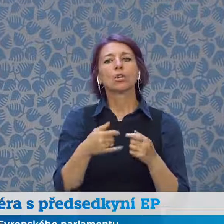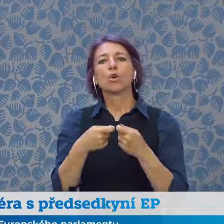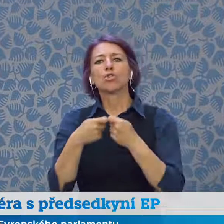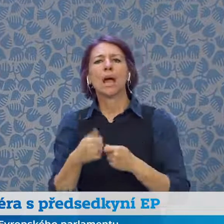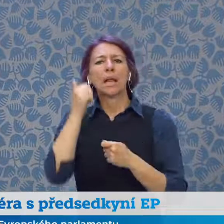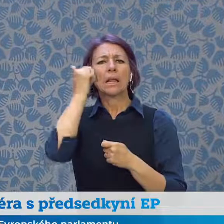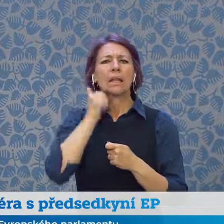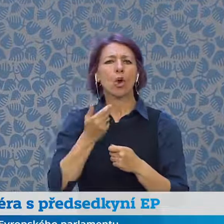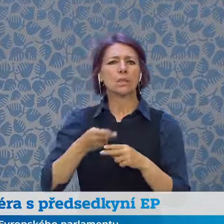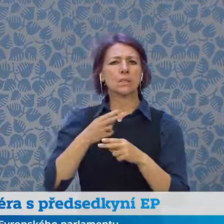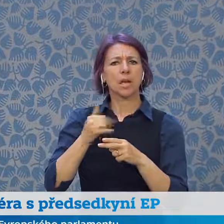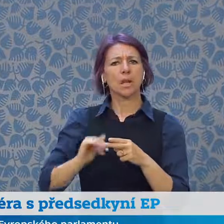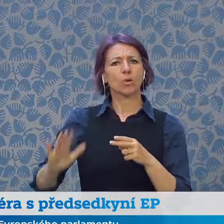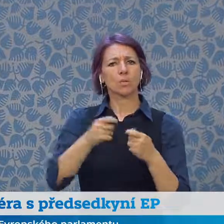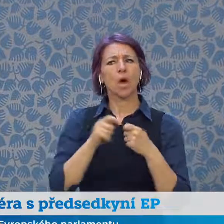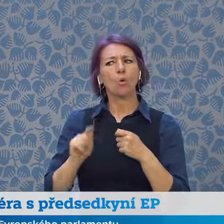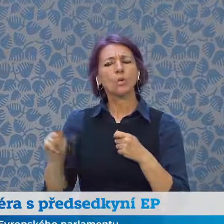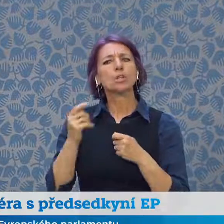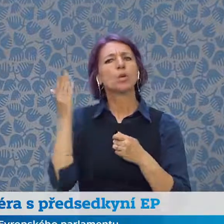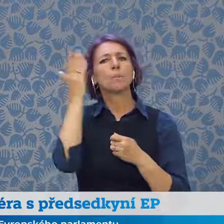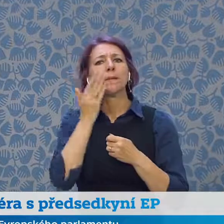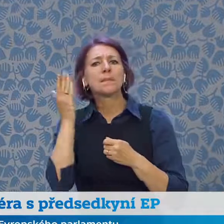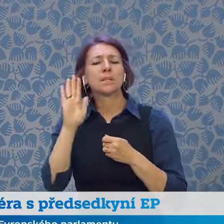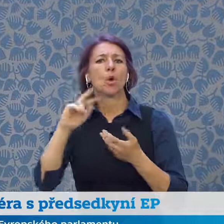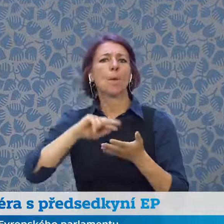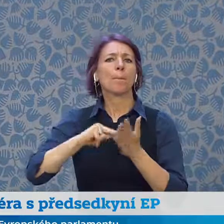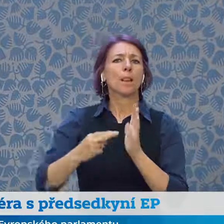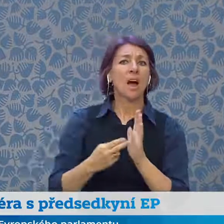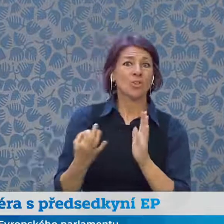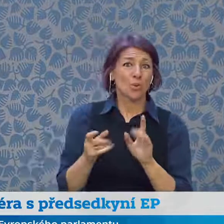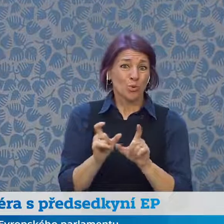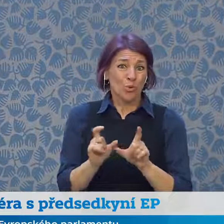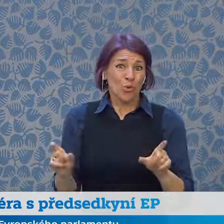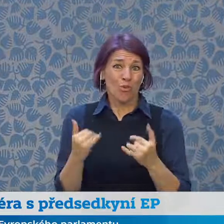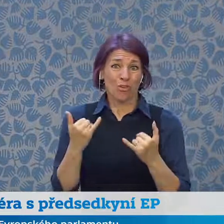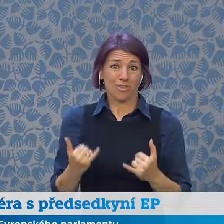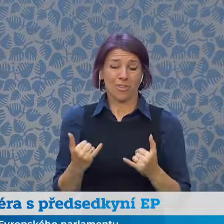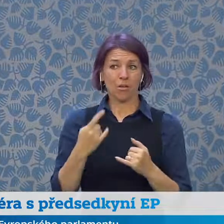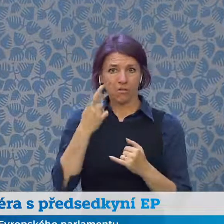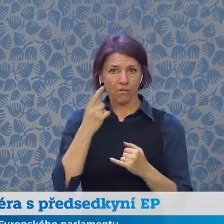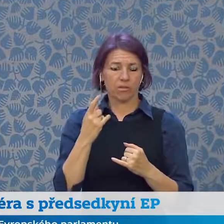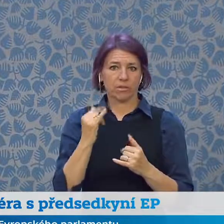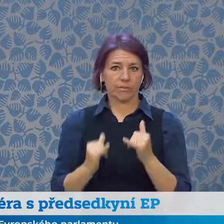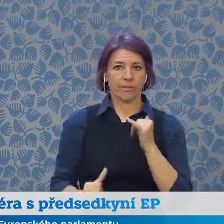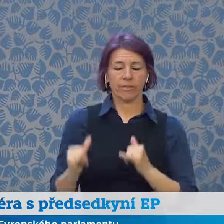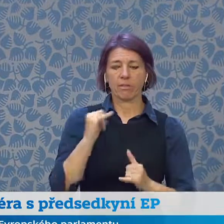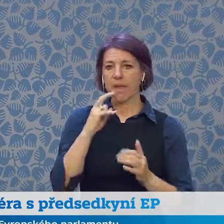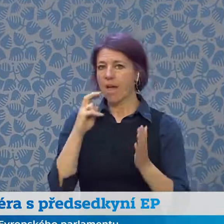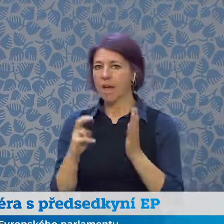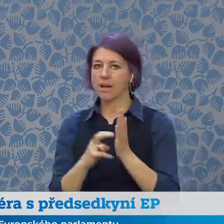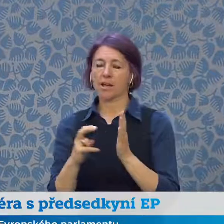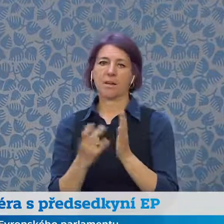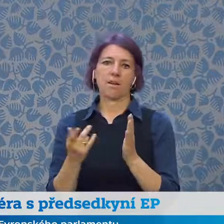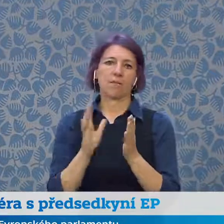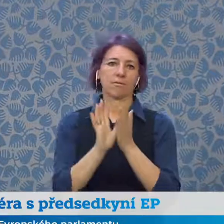-ekonomické dopady, nejenom pandemie, ale roztoucí ceny energii, ceny potravin. Naše země jsou